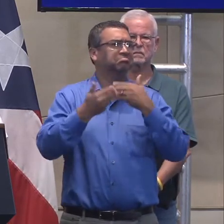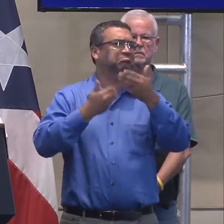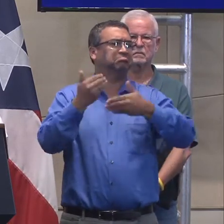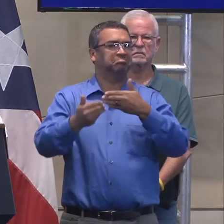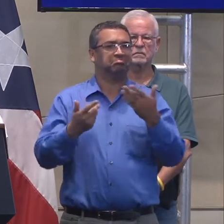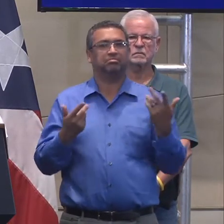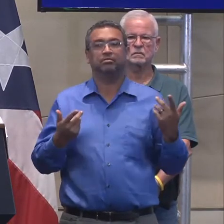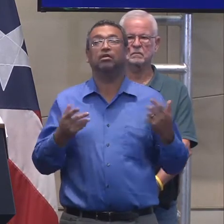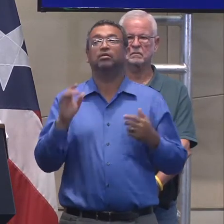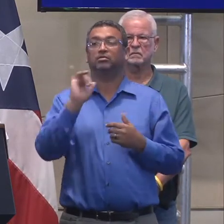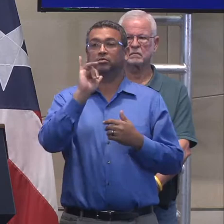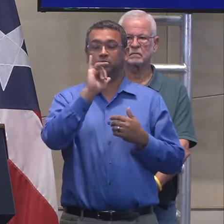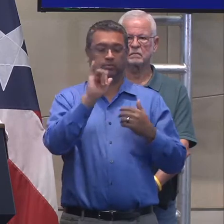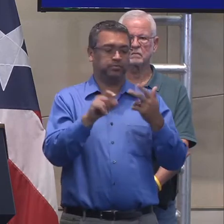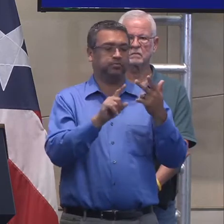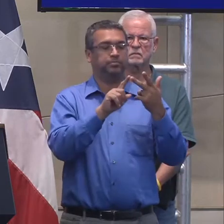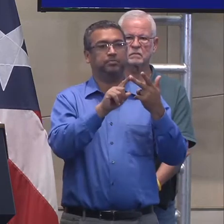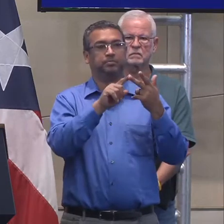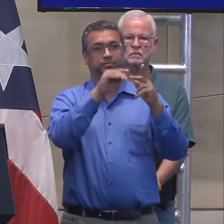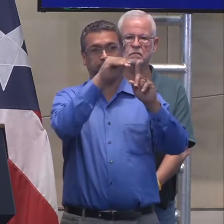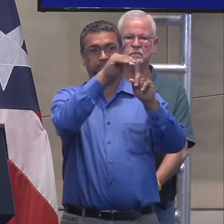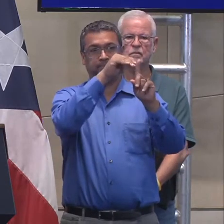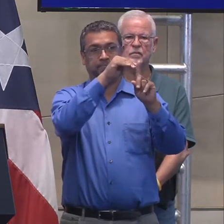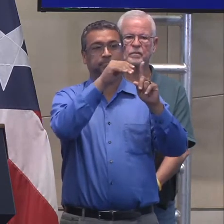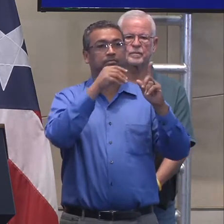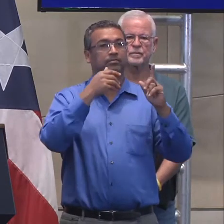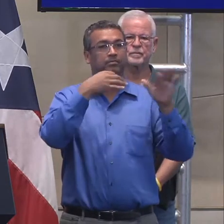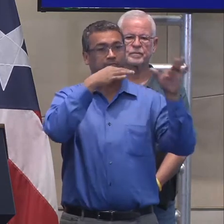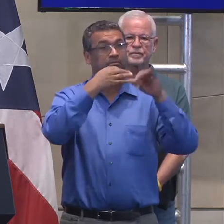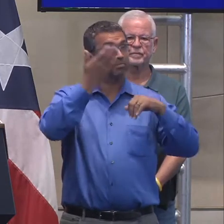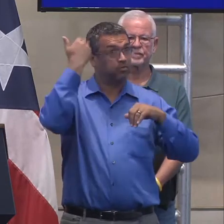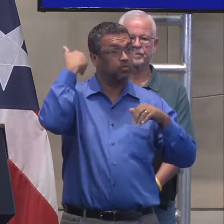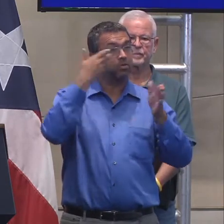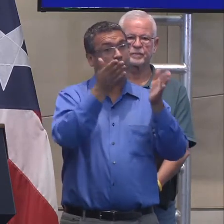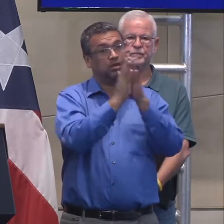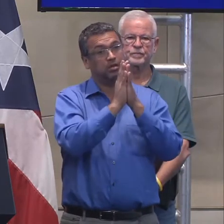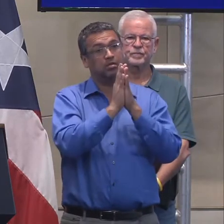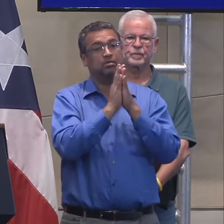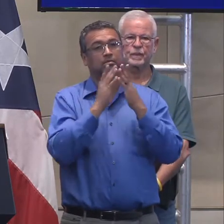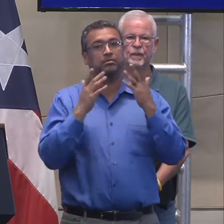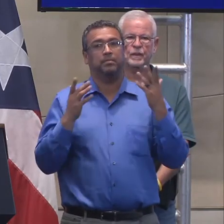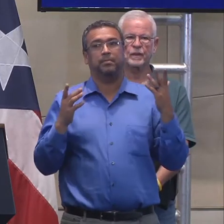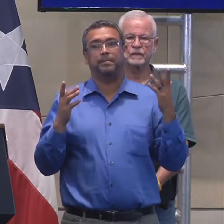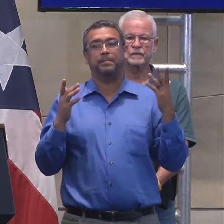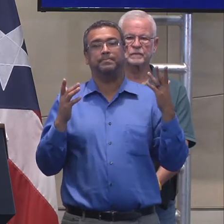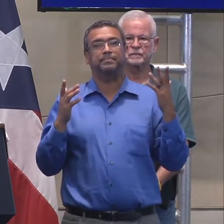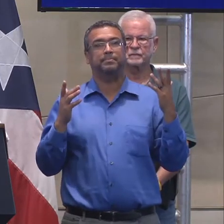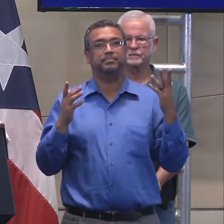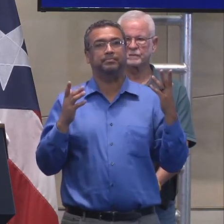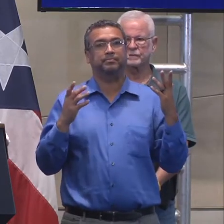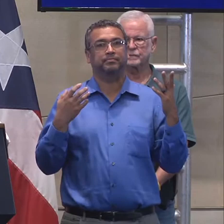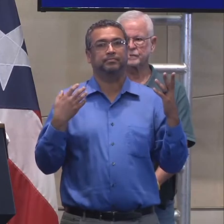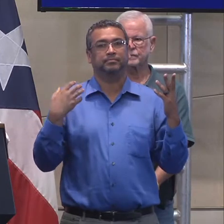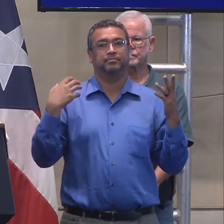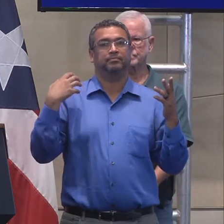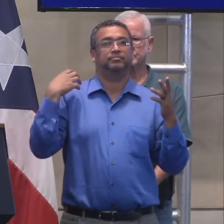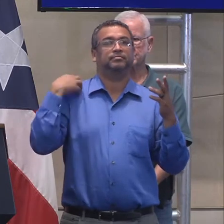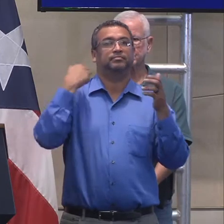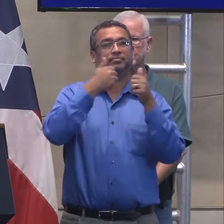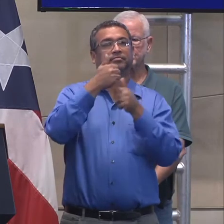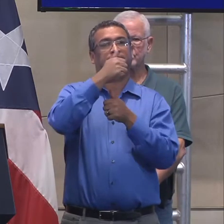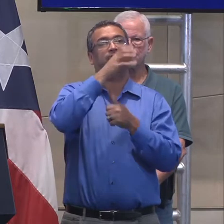recordé y le reiteré que ya le habíamos hecho una petición al secretario de